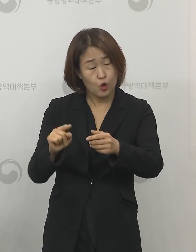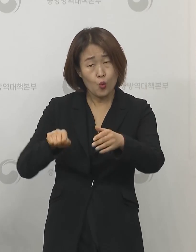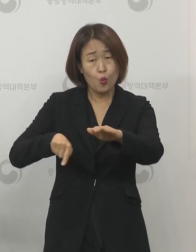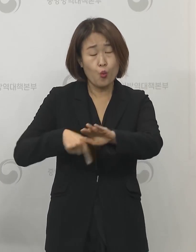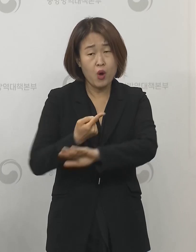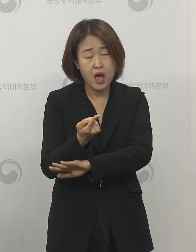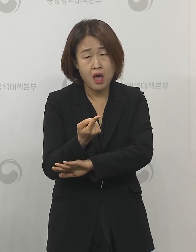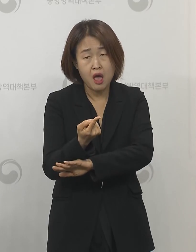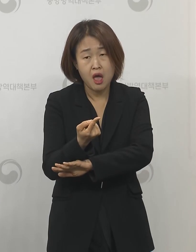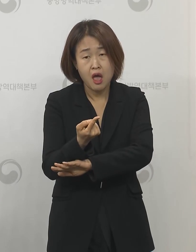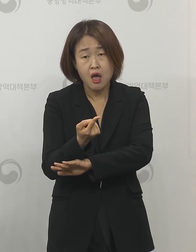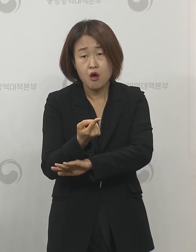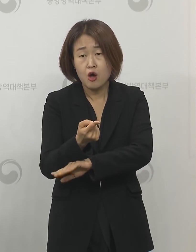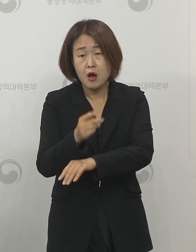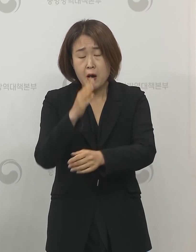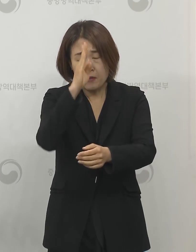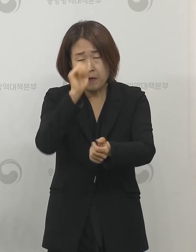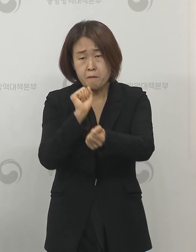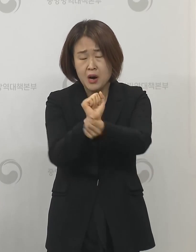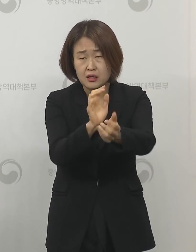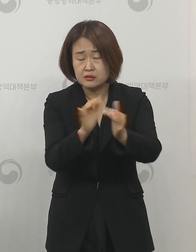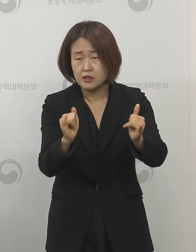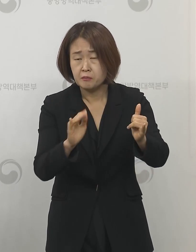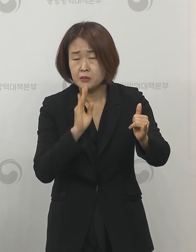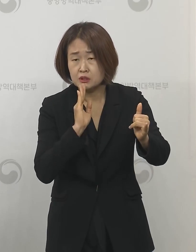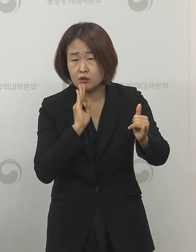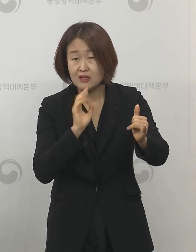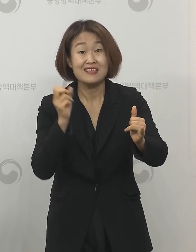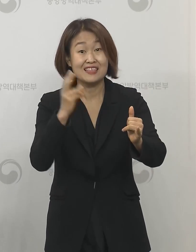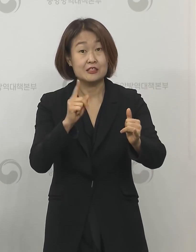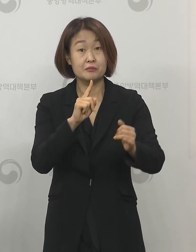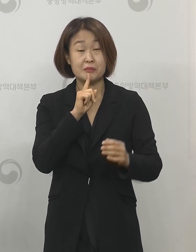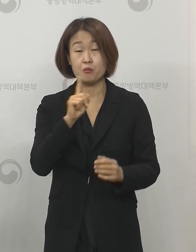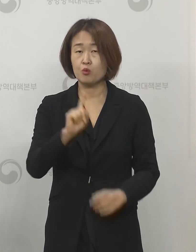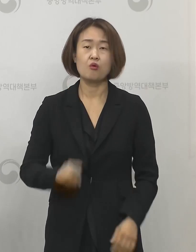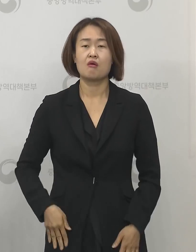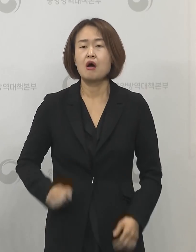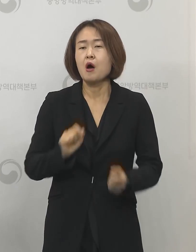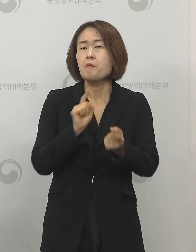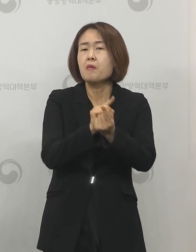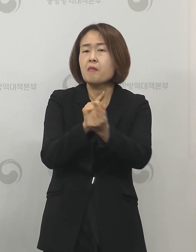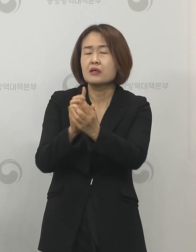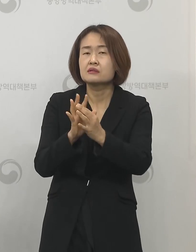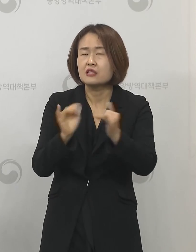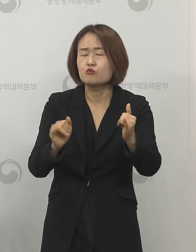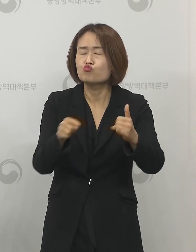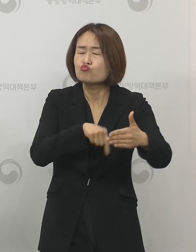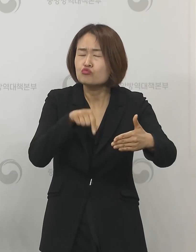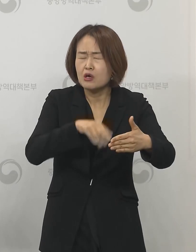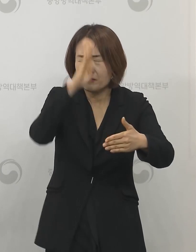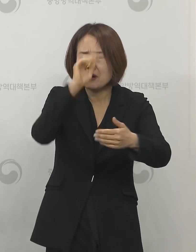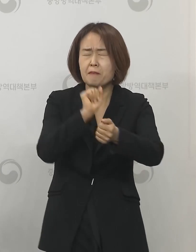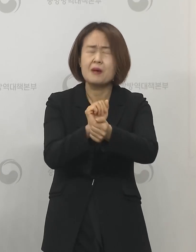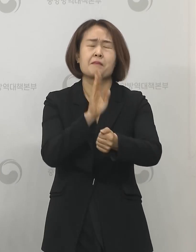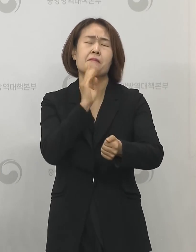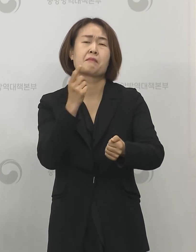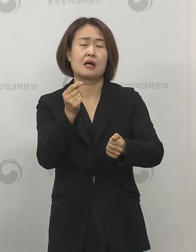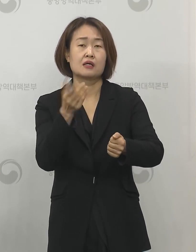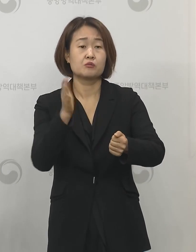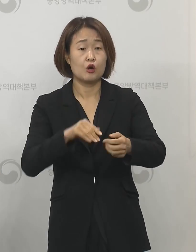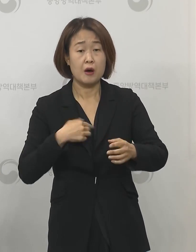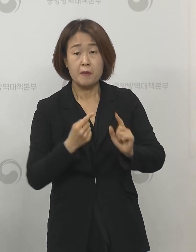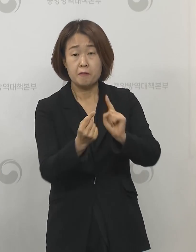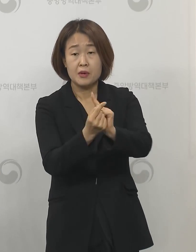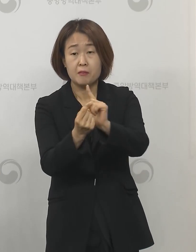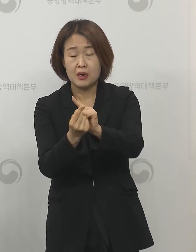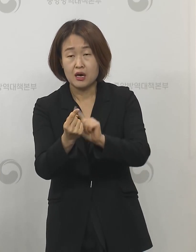내부를 벗어난 그런 환자인지 쉽게 말해서 접촉자 중에 양성자가 나오긴 하지만 접촉자도 관리하고